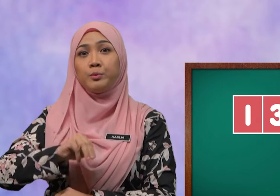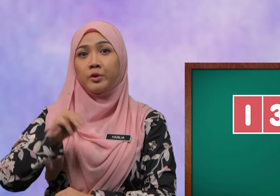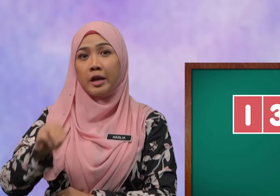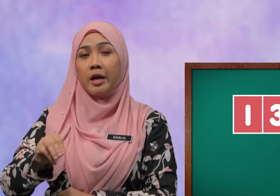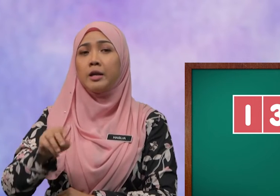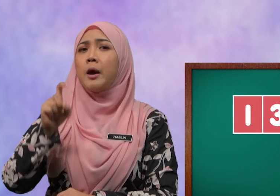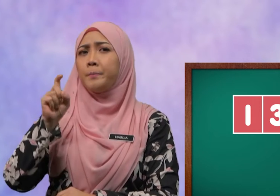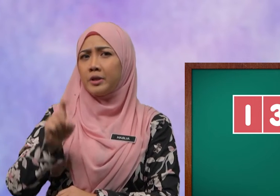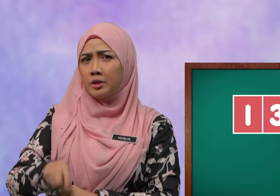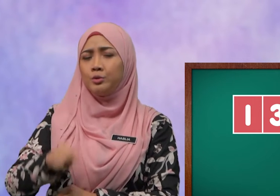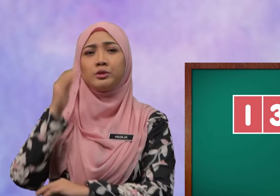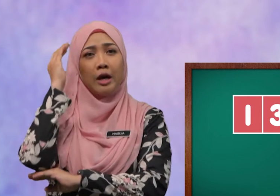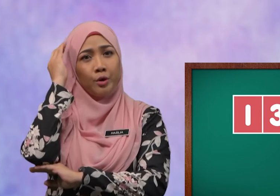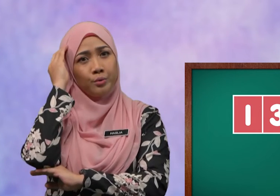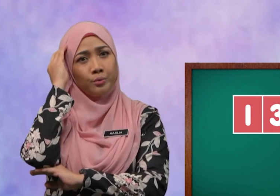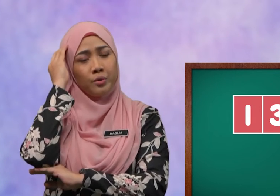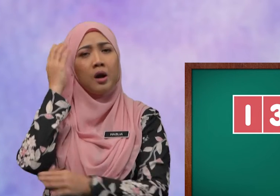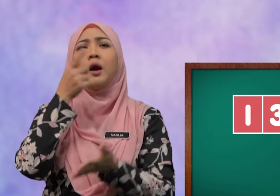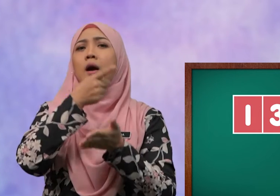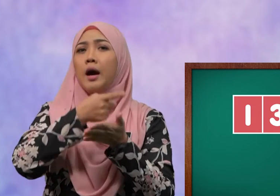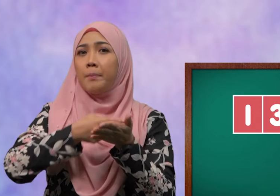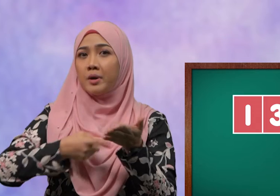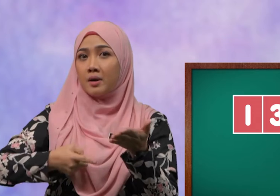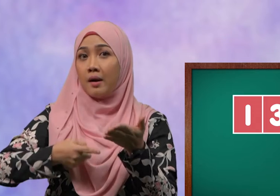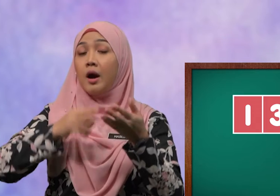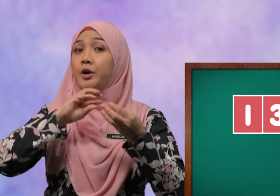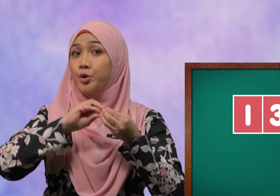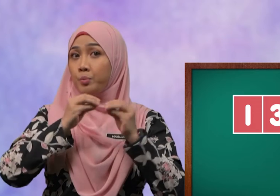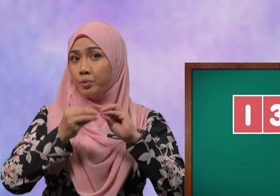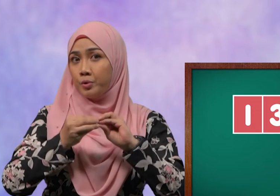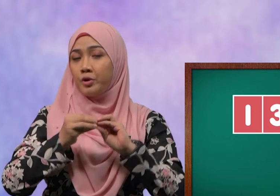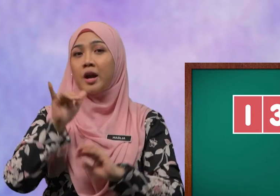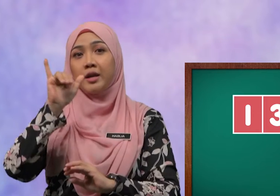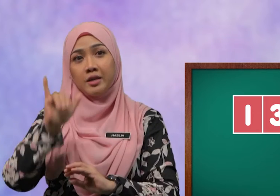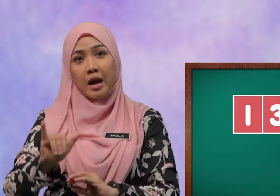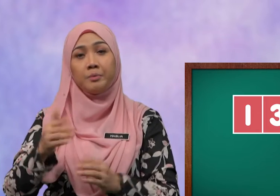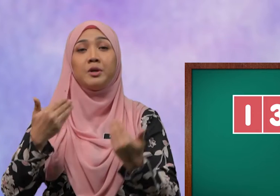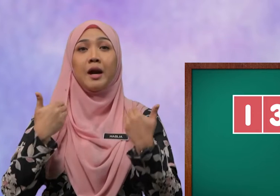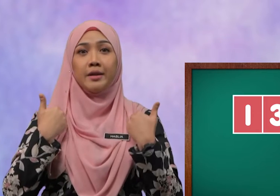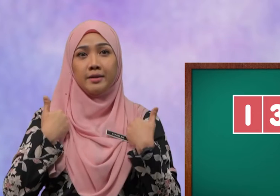-murid Perlu Tahu Apakah Nombor Nombor Yang Berada